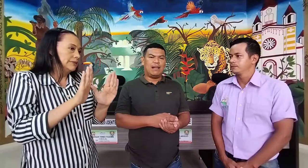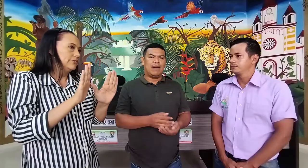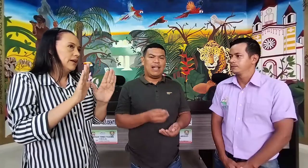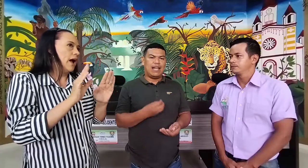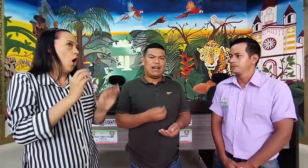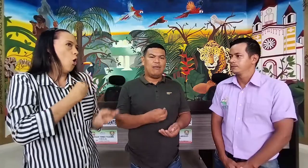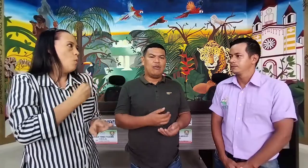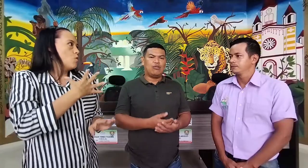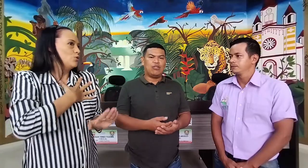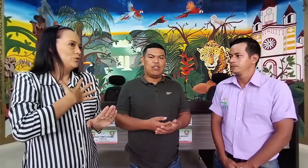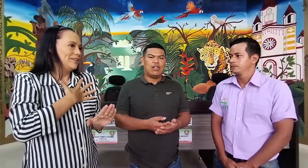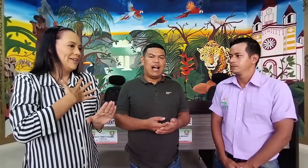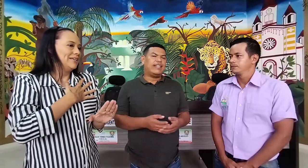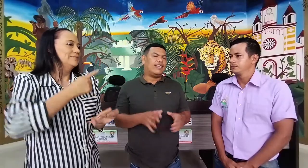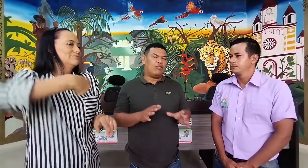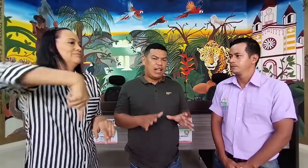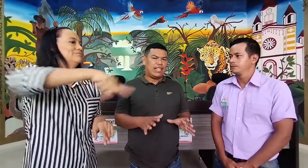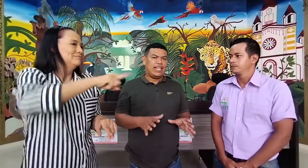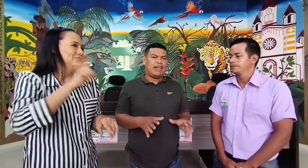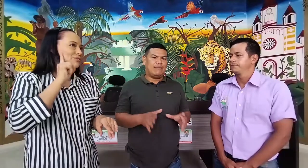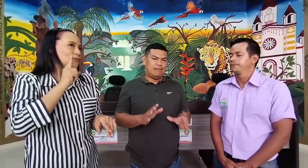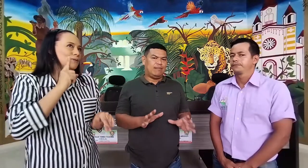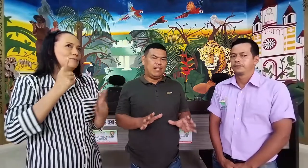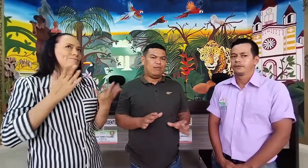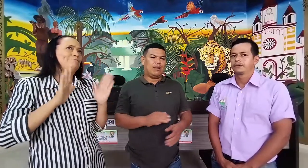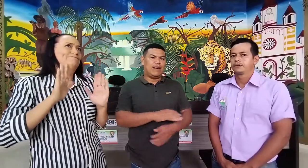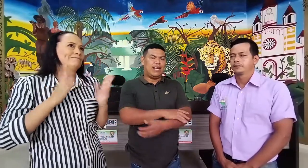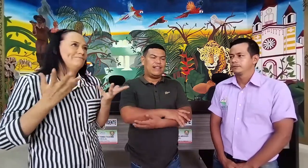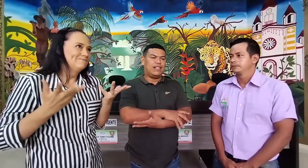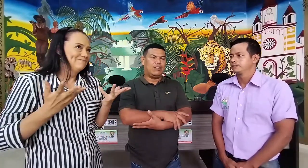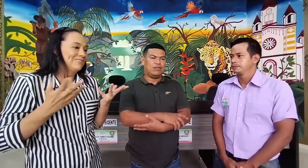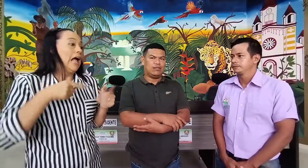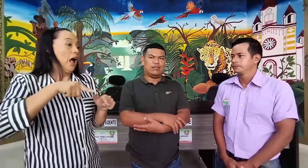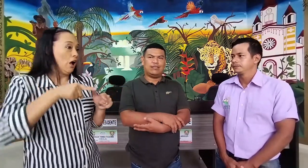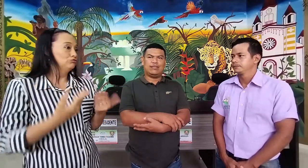para darle voz a quienes no la tenían, de alguna manera decirlo.